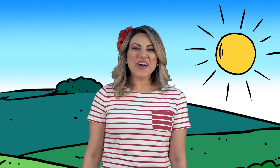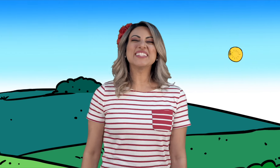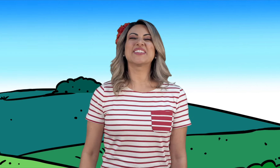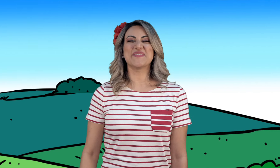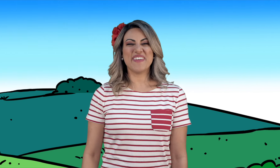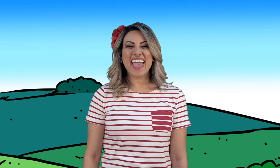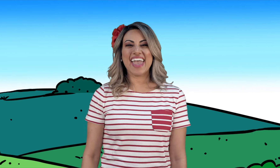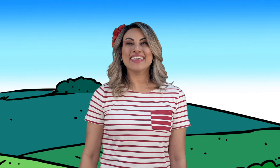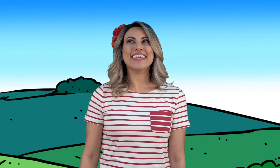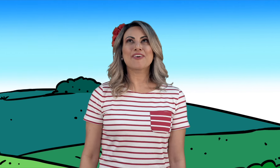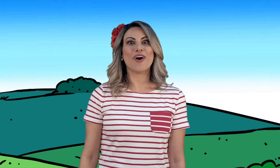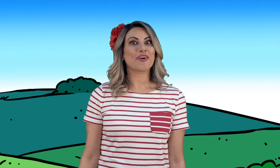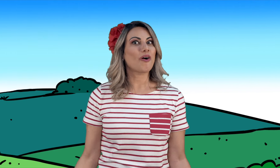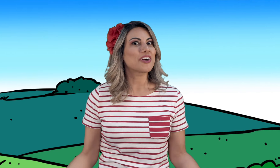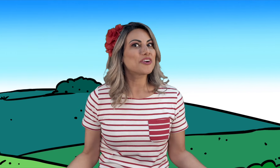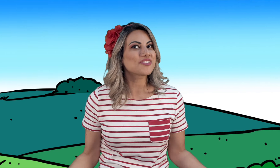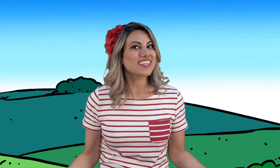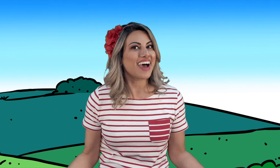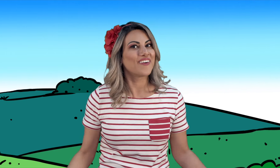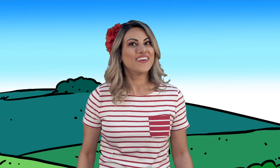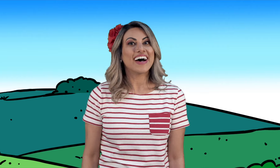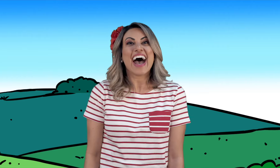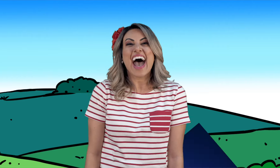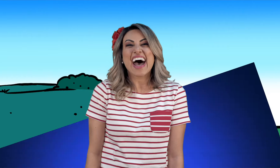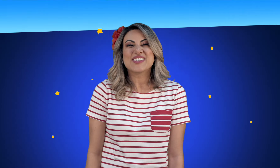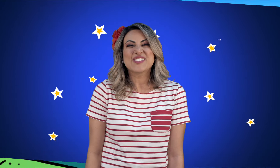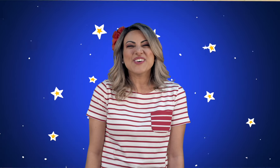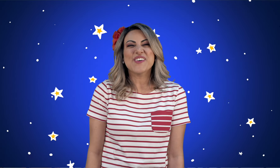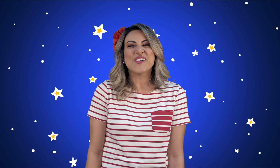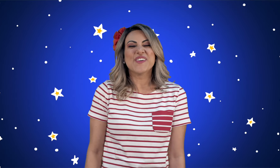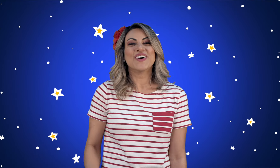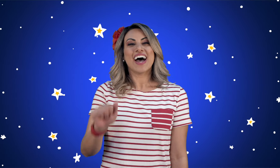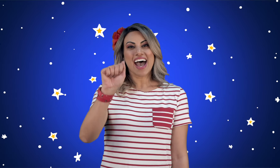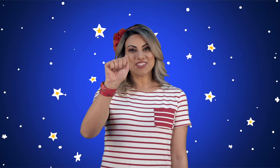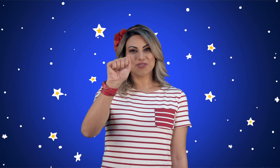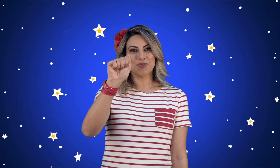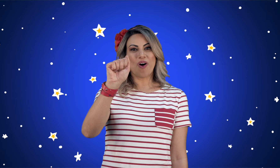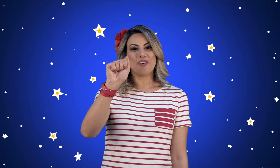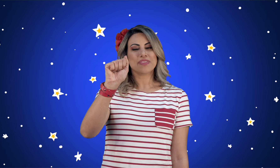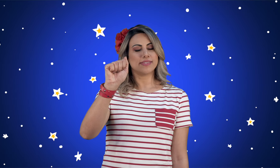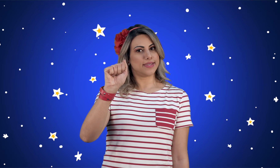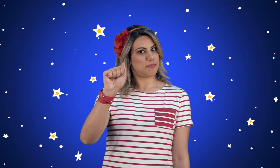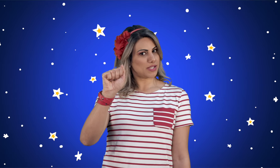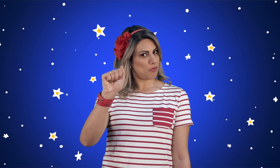Muito bem! bem! E agora? Qual que a cor do céu? Azul! Azul, ó... Isso aqui é mais